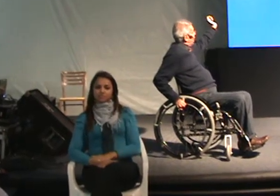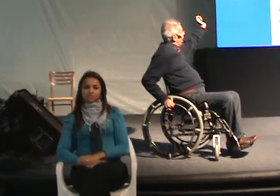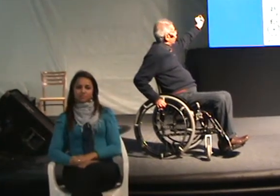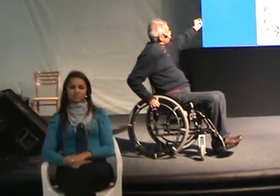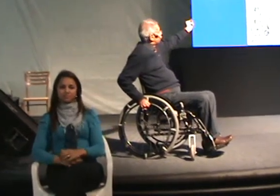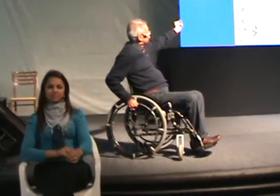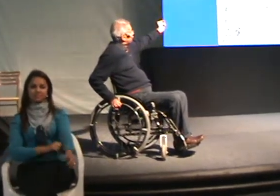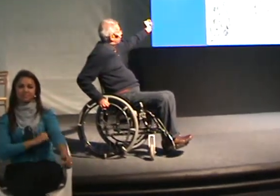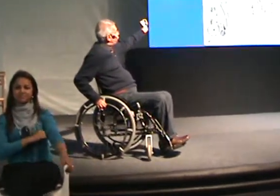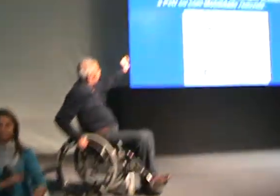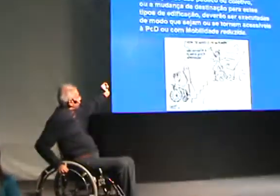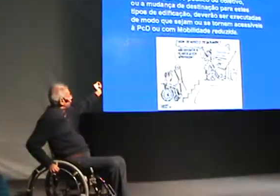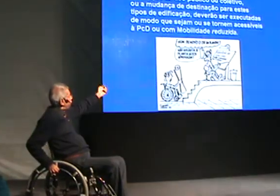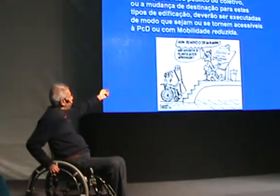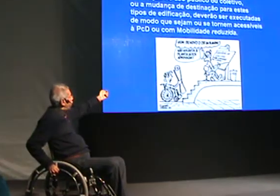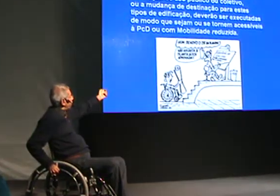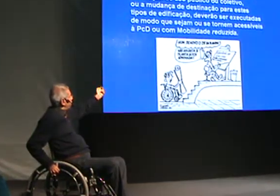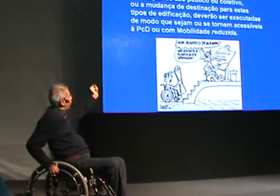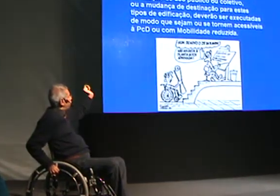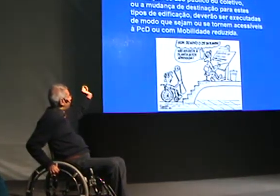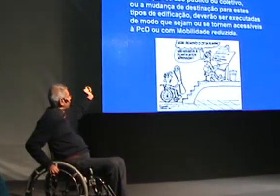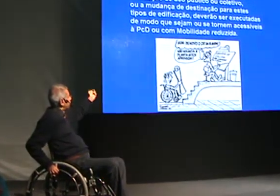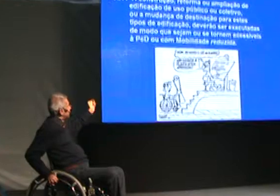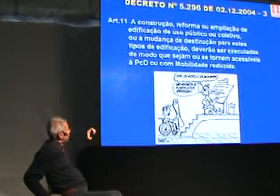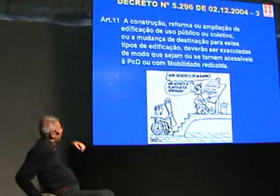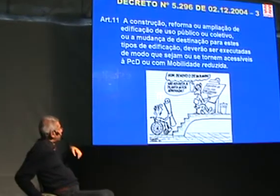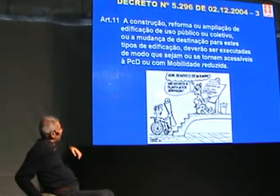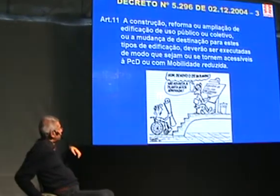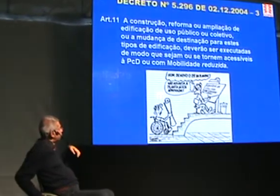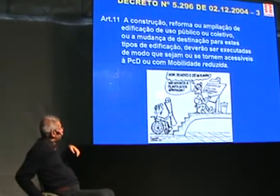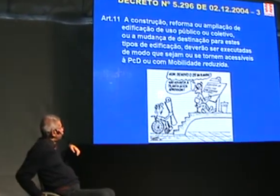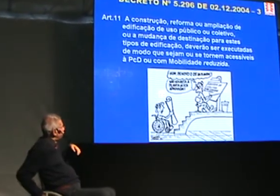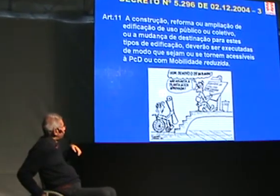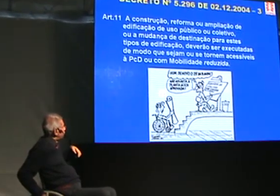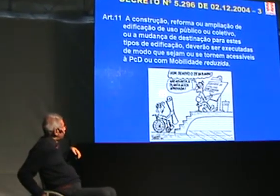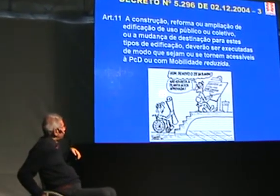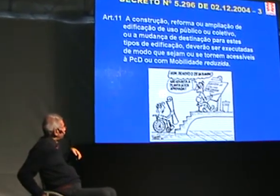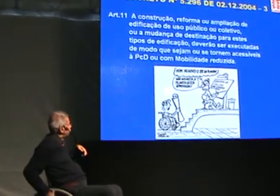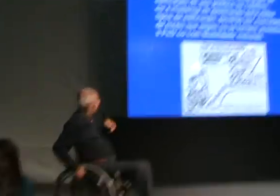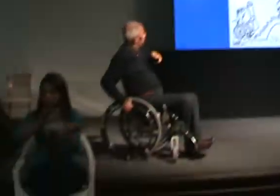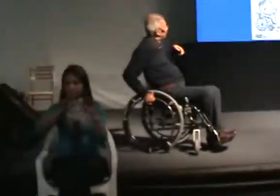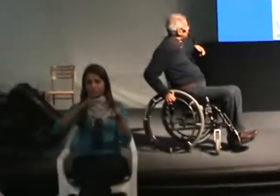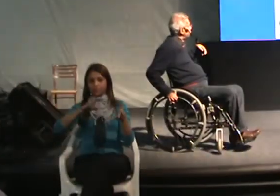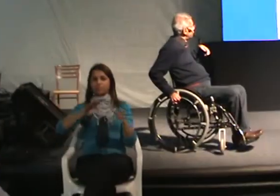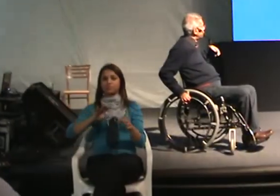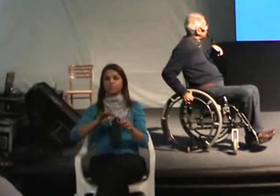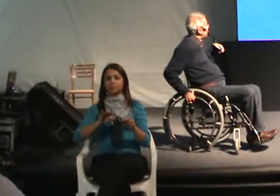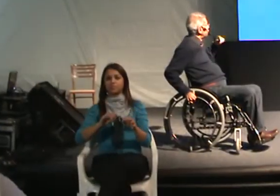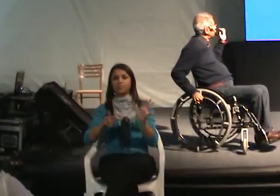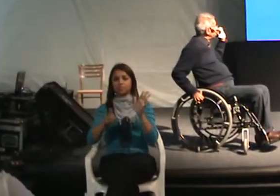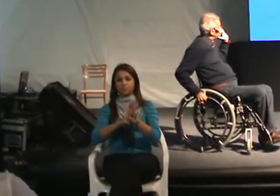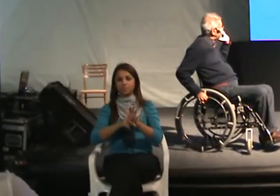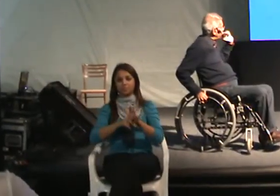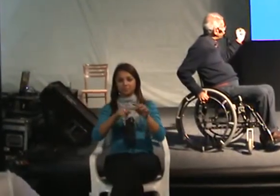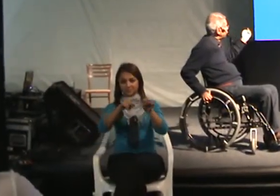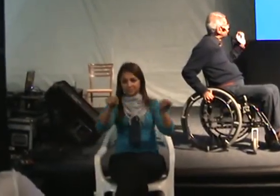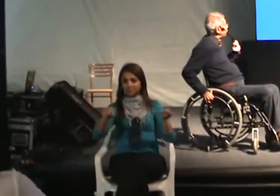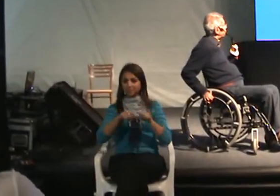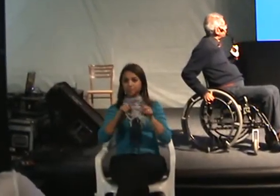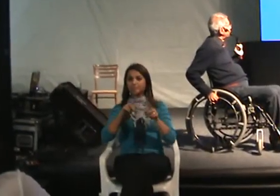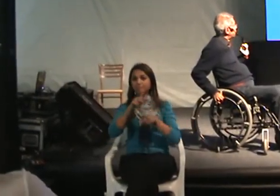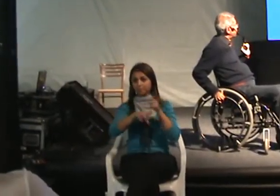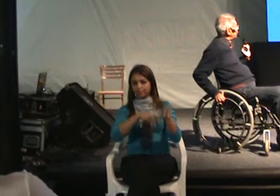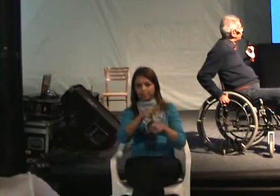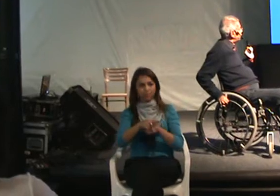A construção, reforma ou ampliação de edificação do uso público ou coletivo, mudança, destinação, todos